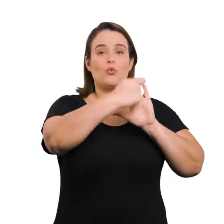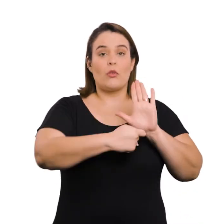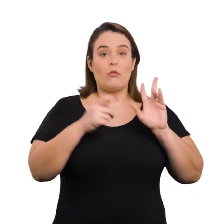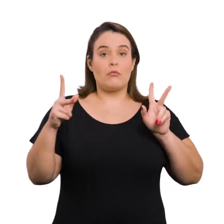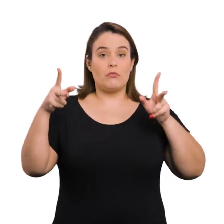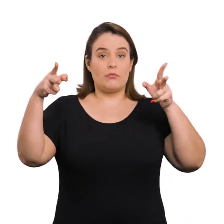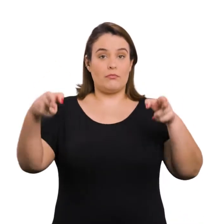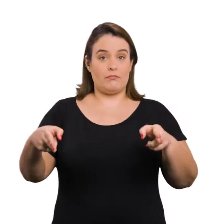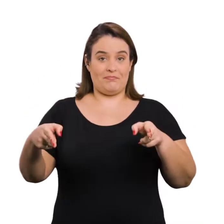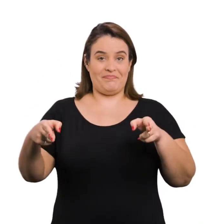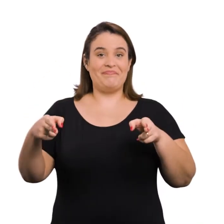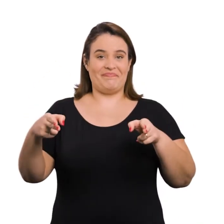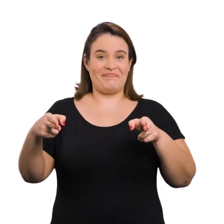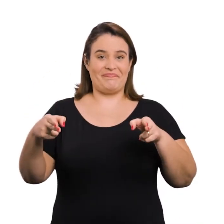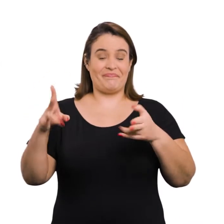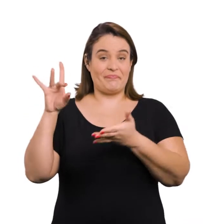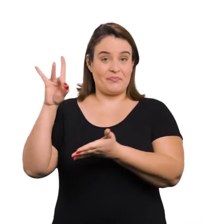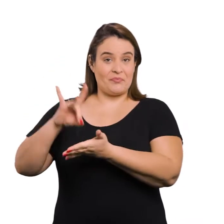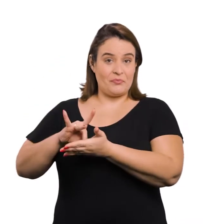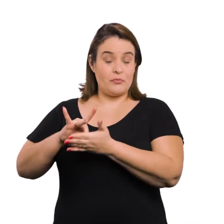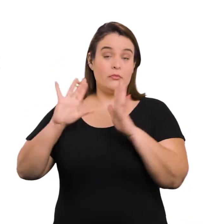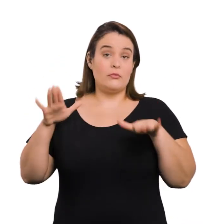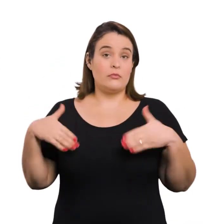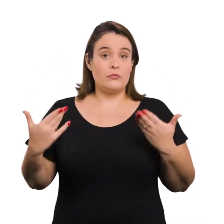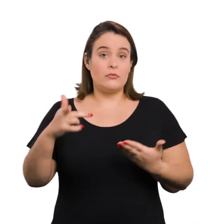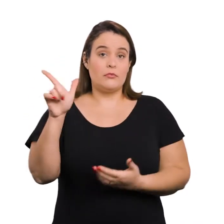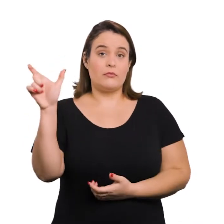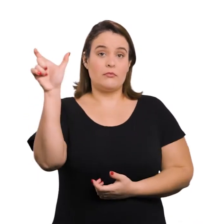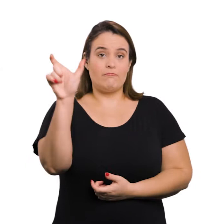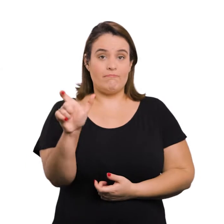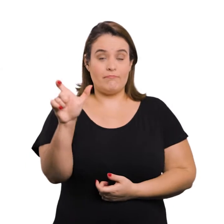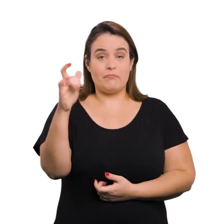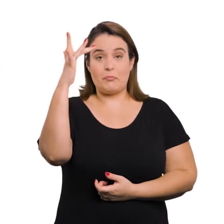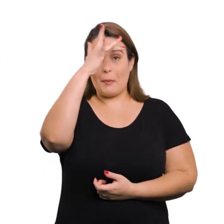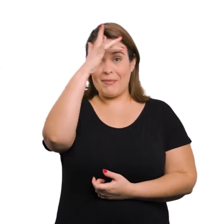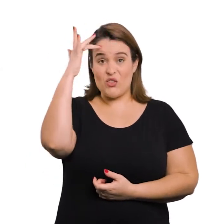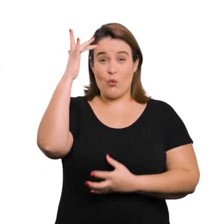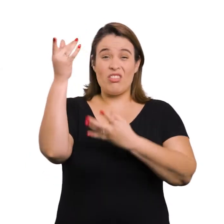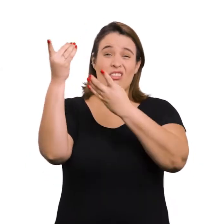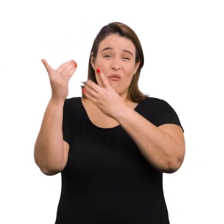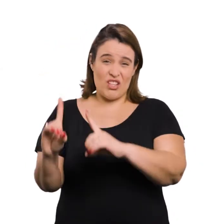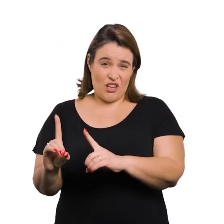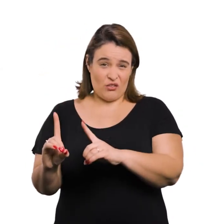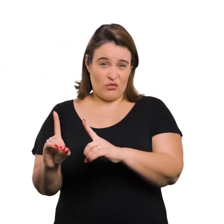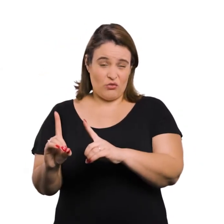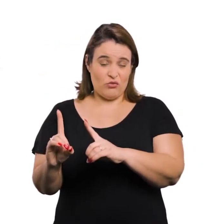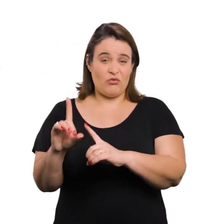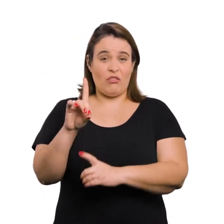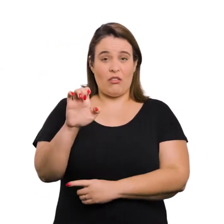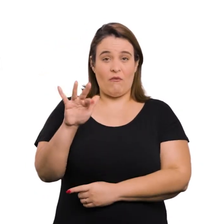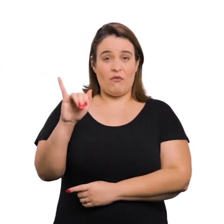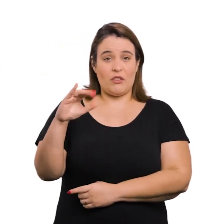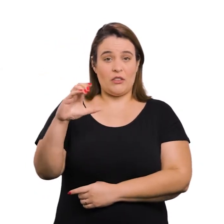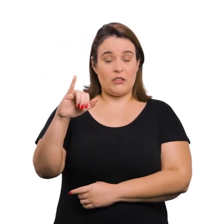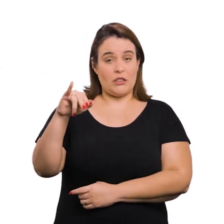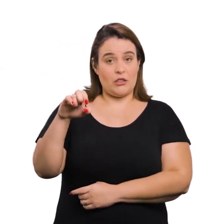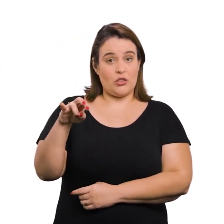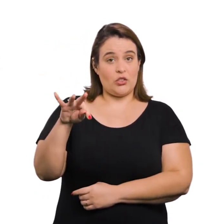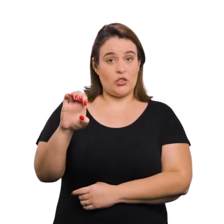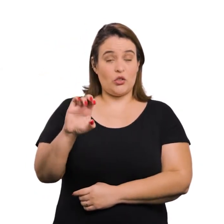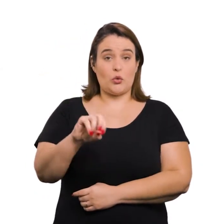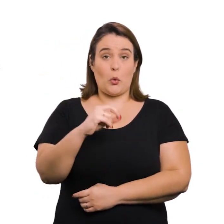conforme redação original. Portanto, termos como pessoas deficientes ou pessoa